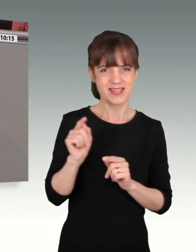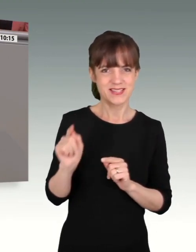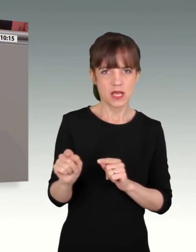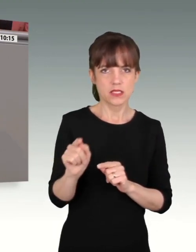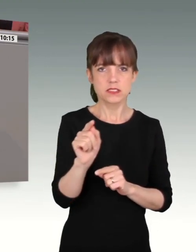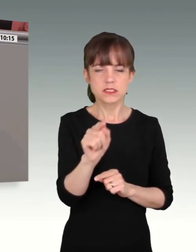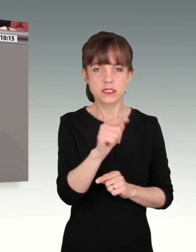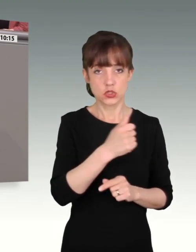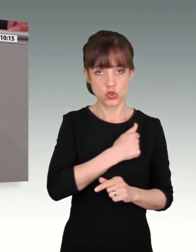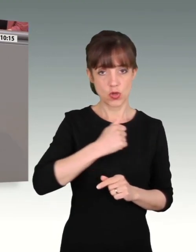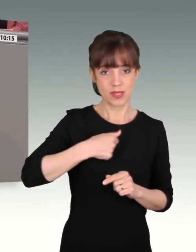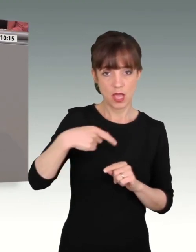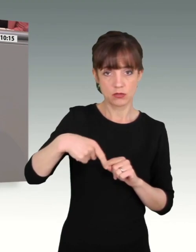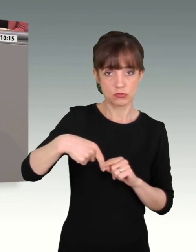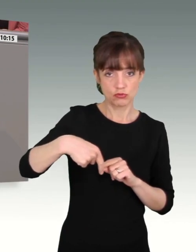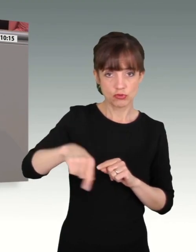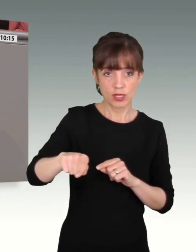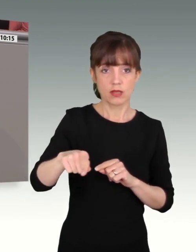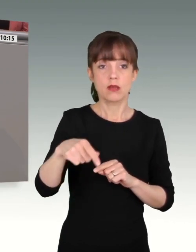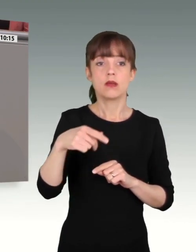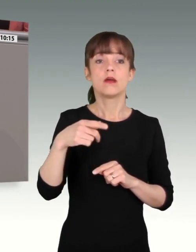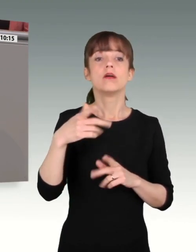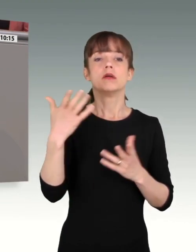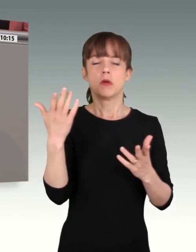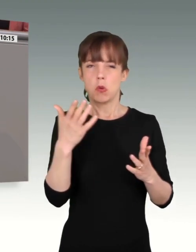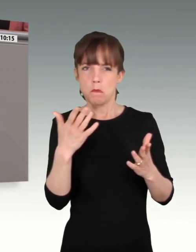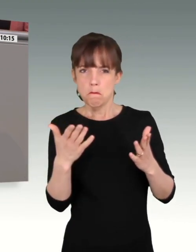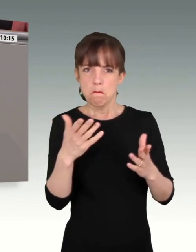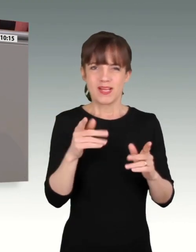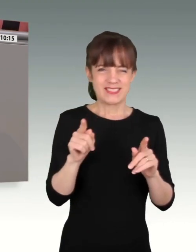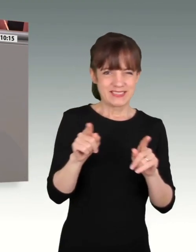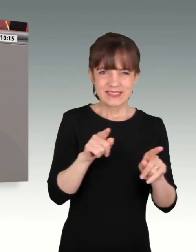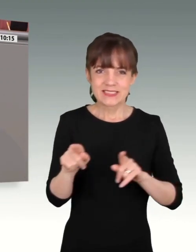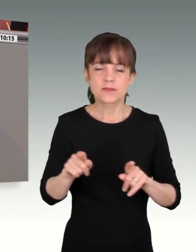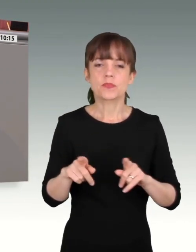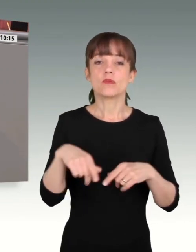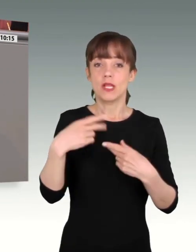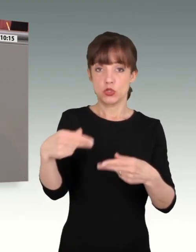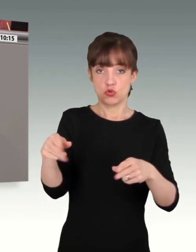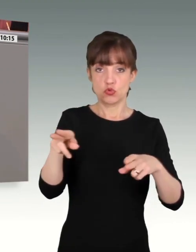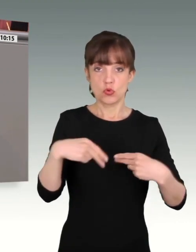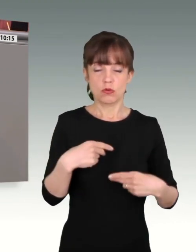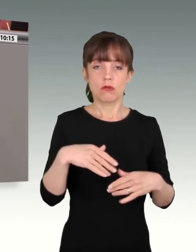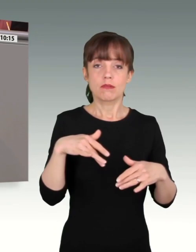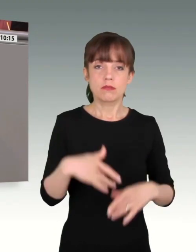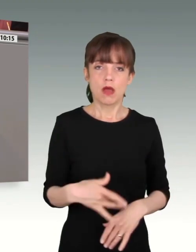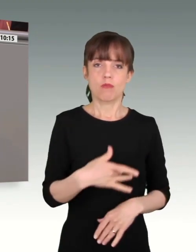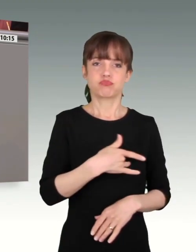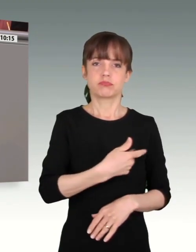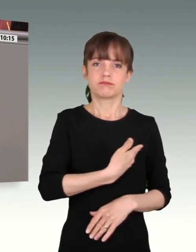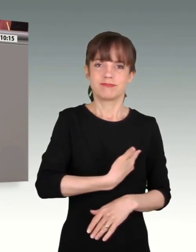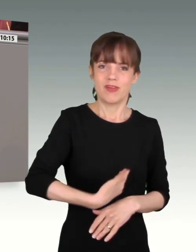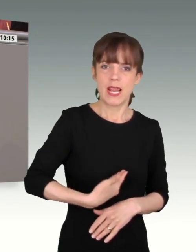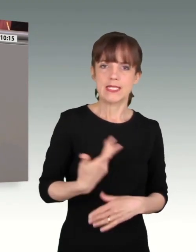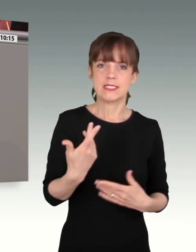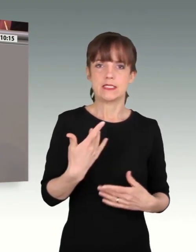diejenigen, die mit seelischen und körperlichen Wunden zurückkommen, gut versorgen. Das ist insbesondere mit Blick auf das Ende